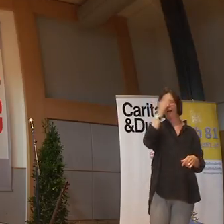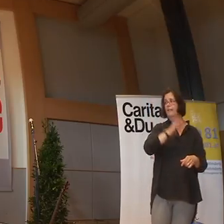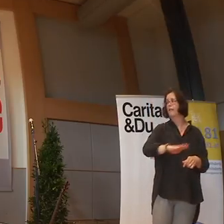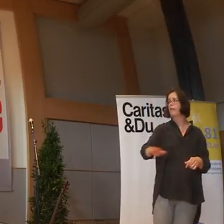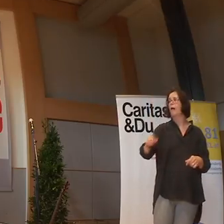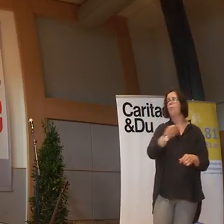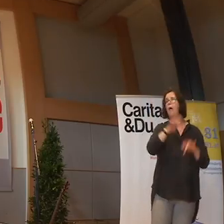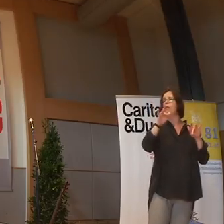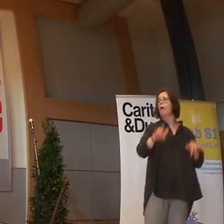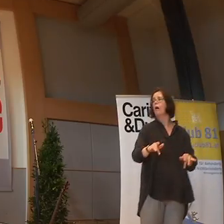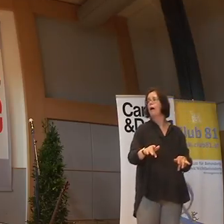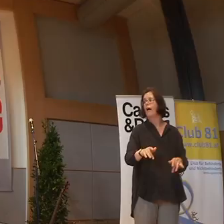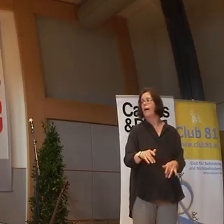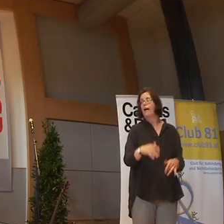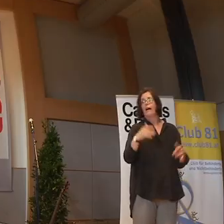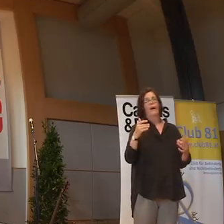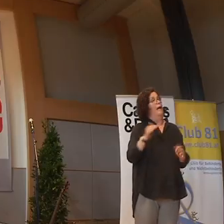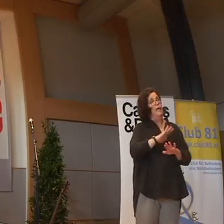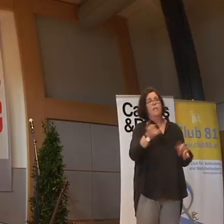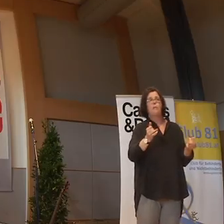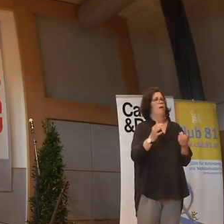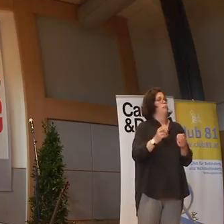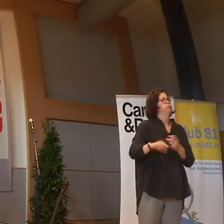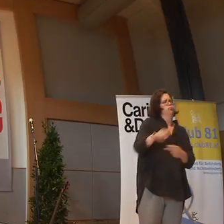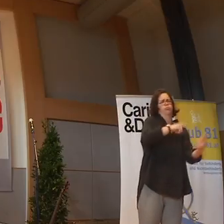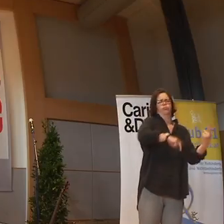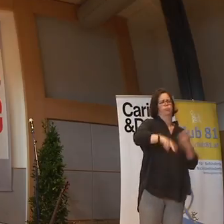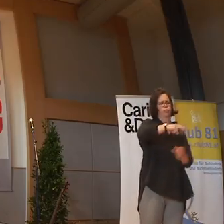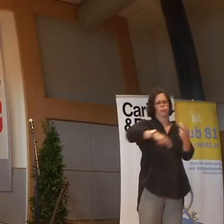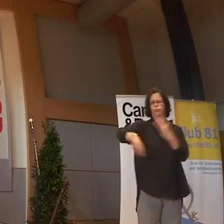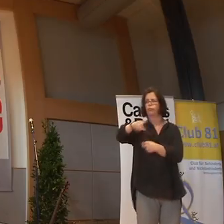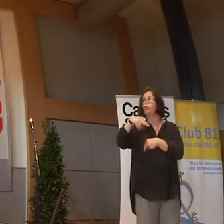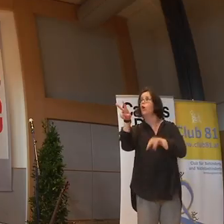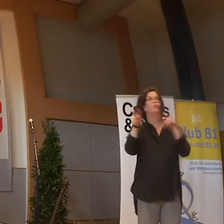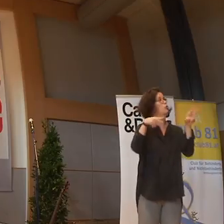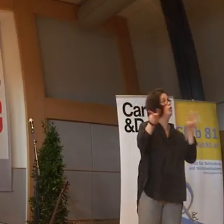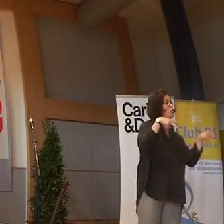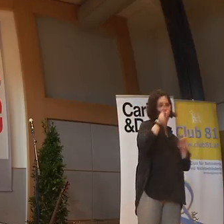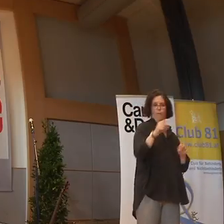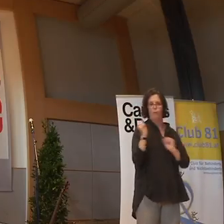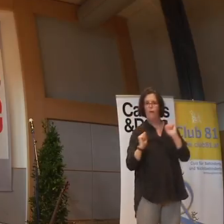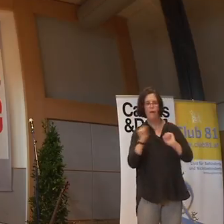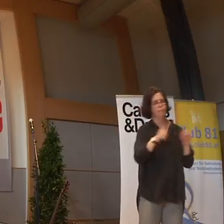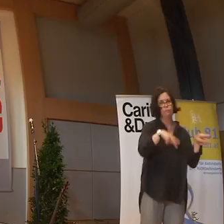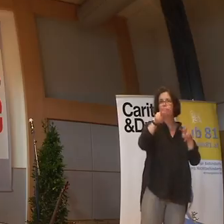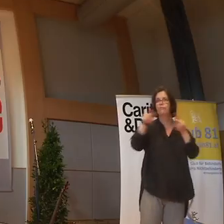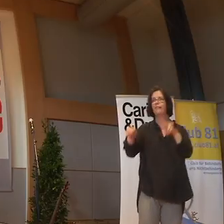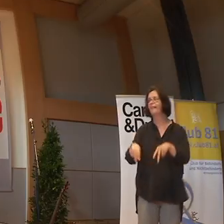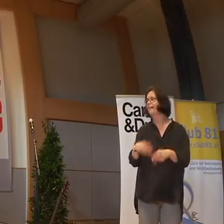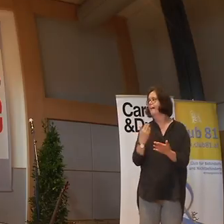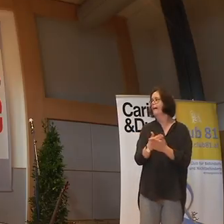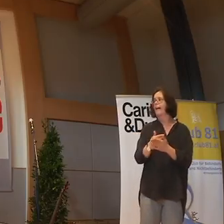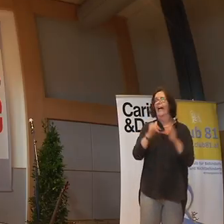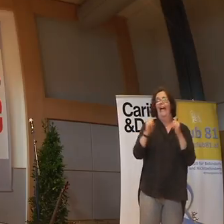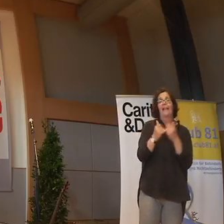ein paar sind da, die sind einfach immer kraftig. Schudeln rum, schauen da, schauen dort, bewegen sich, und deswegen